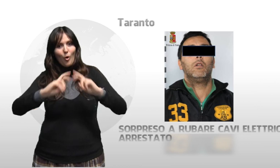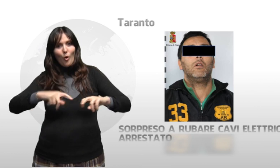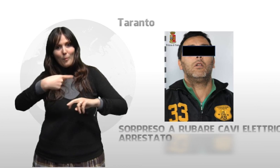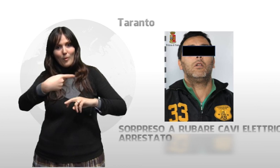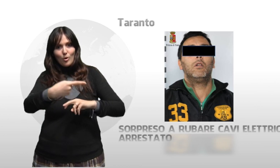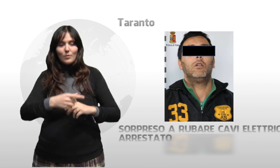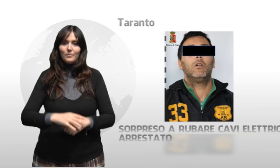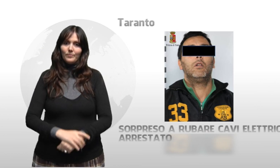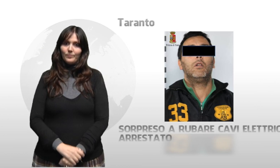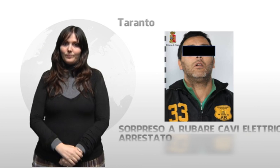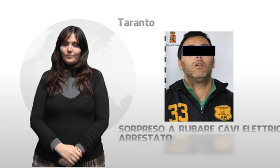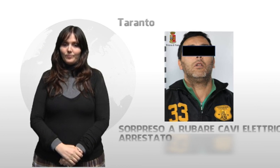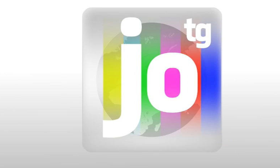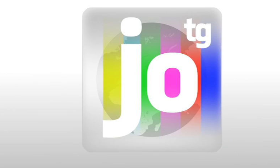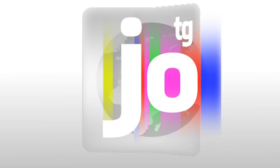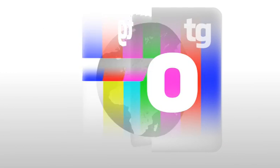del complice.